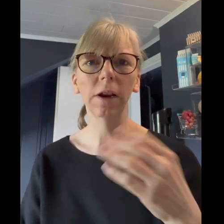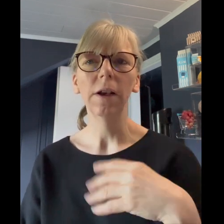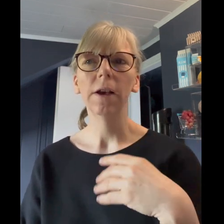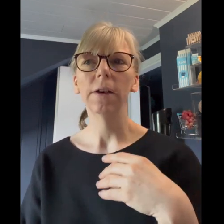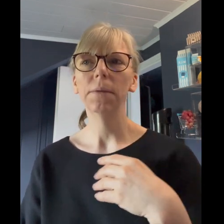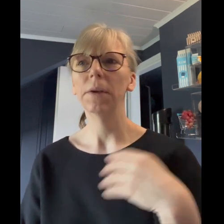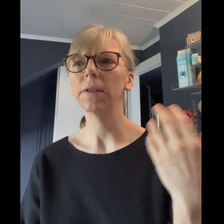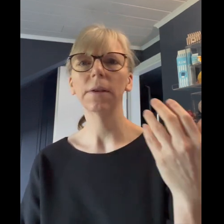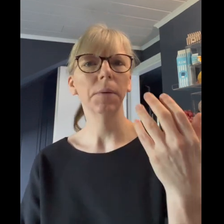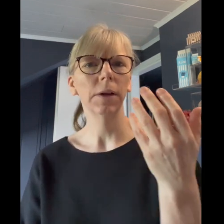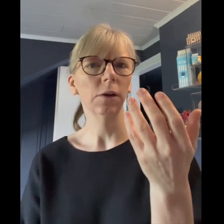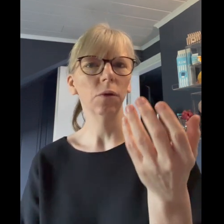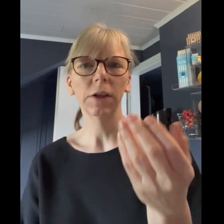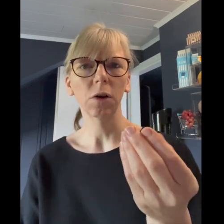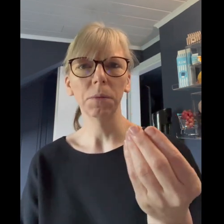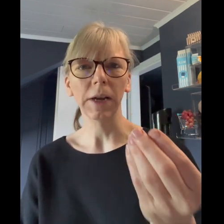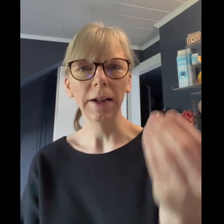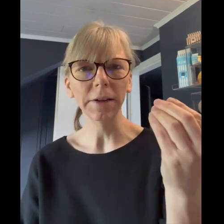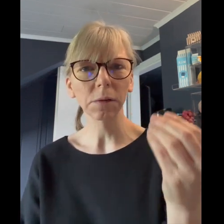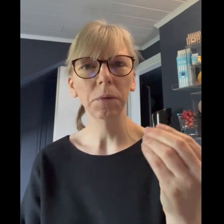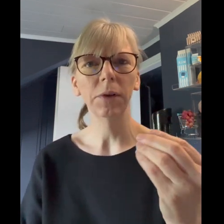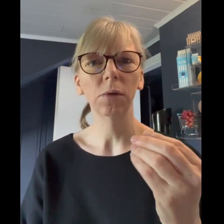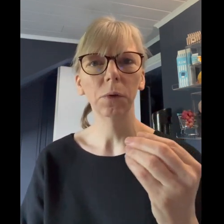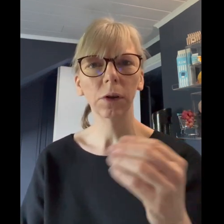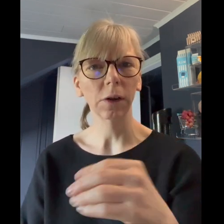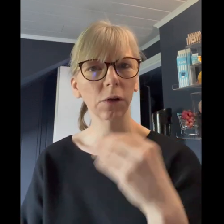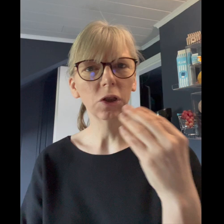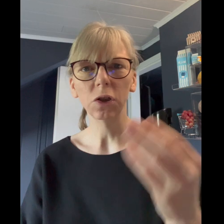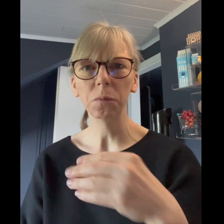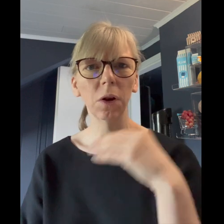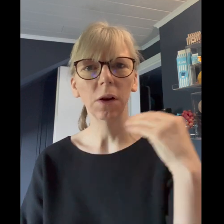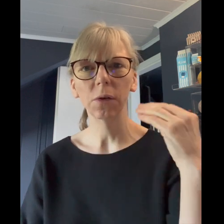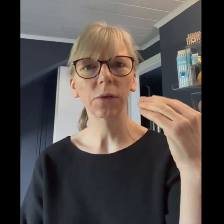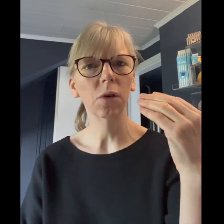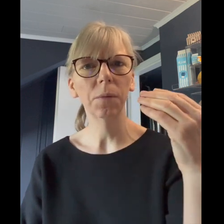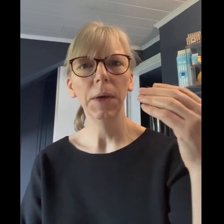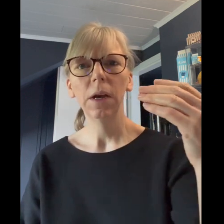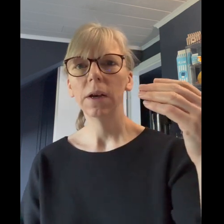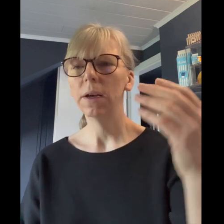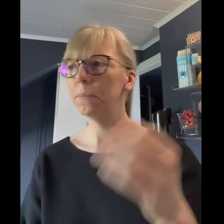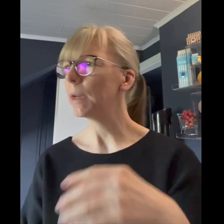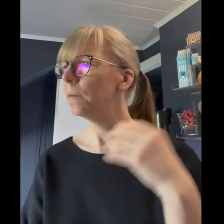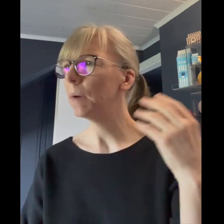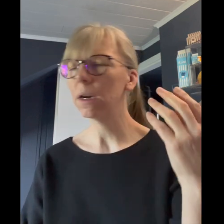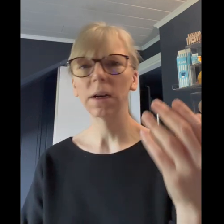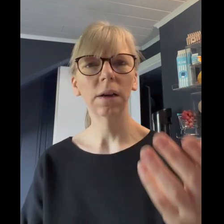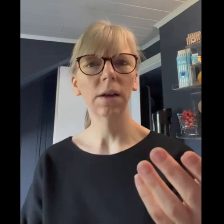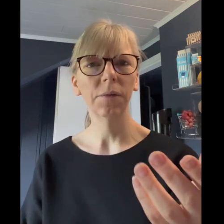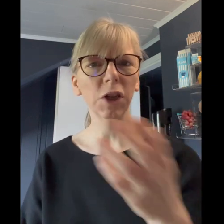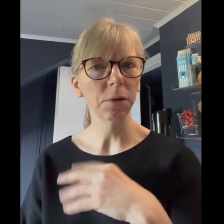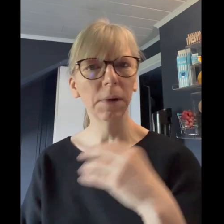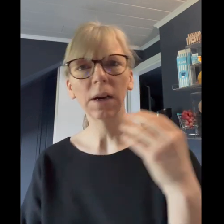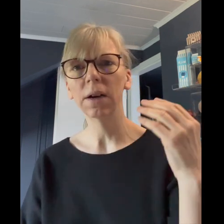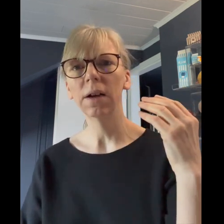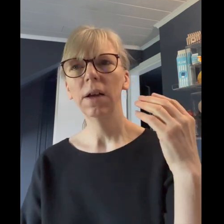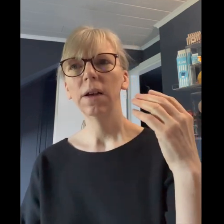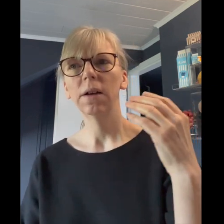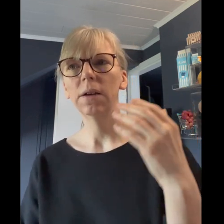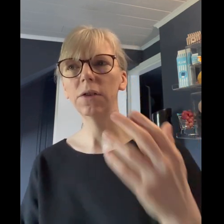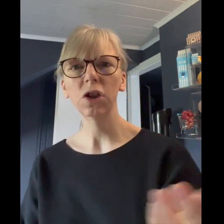es ist aber natürlich auch mit alltagsbewegung möglich auch geschirrspüler ausräumen betten machen wäsche machen tisch